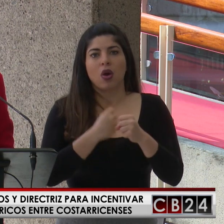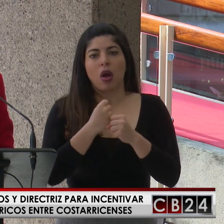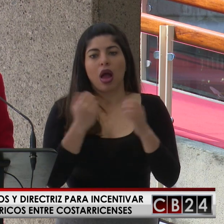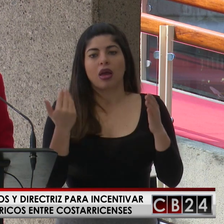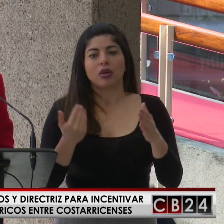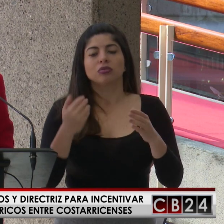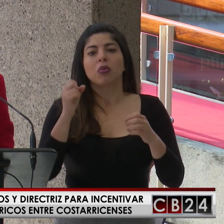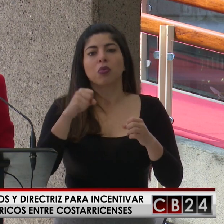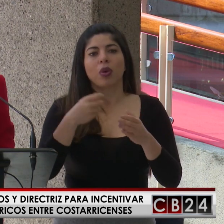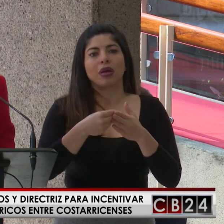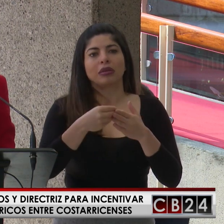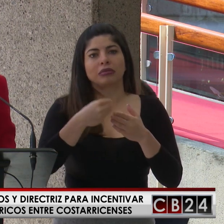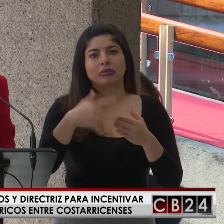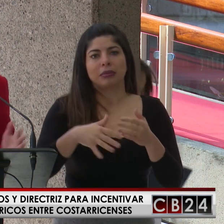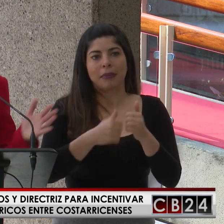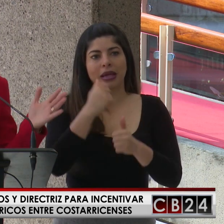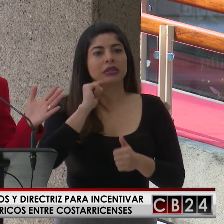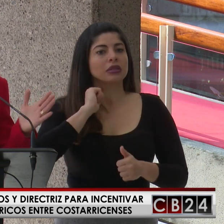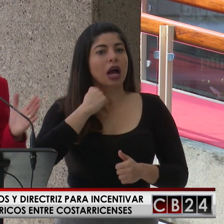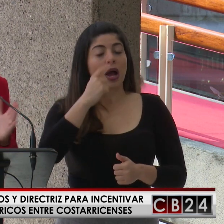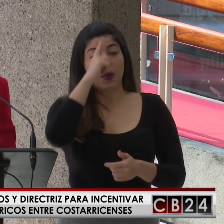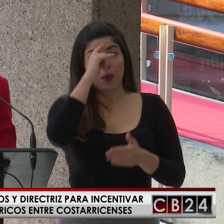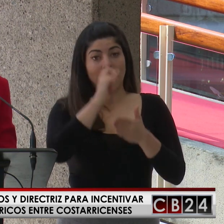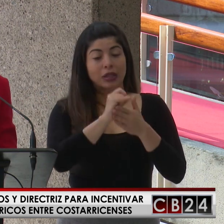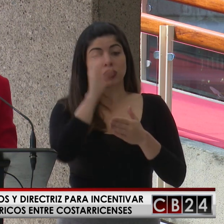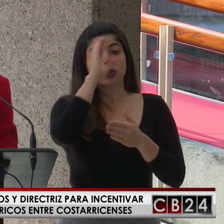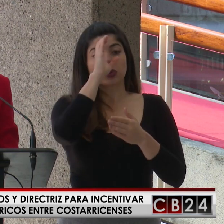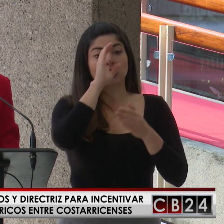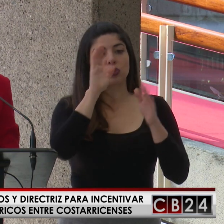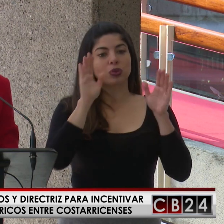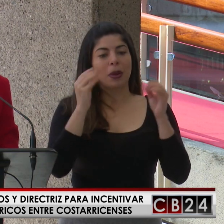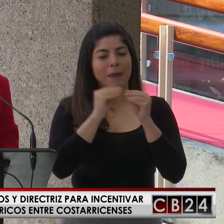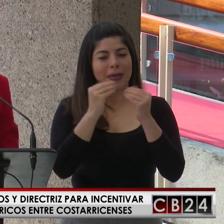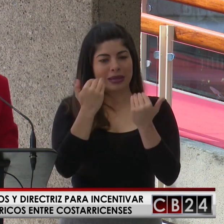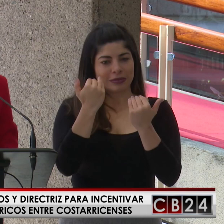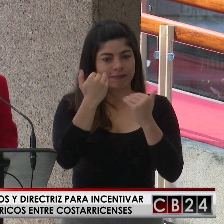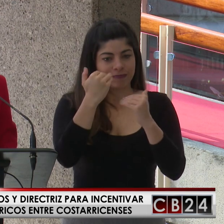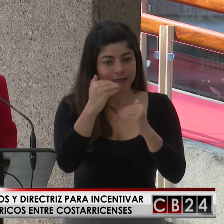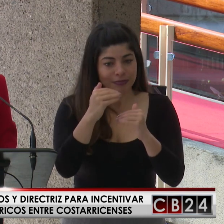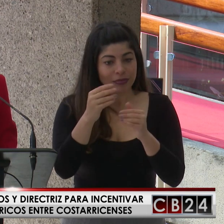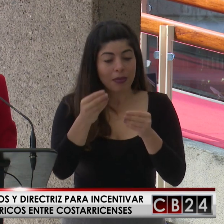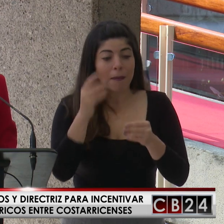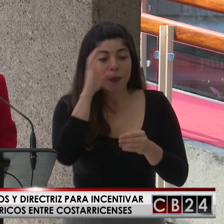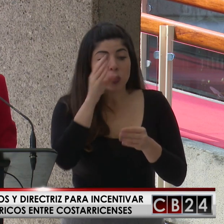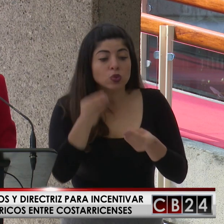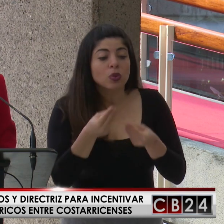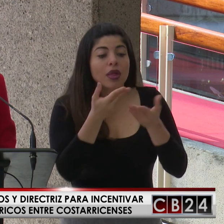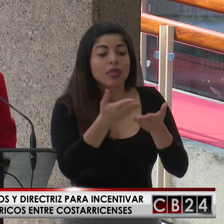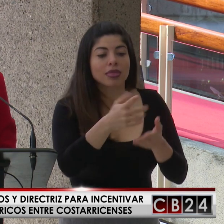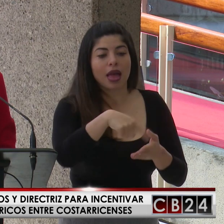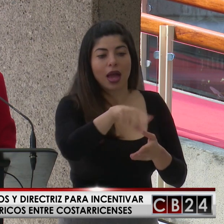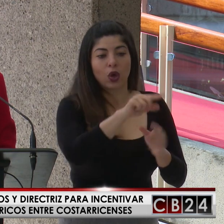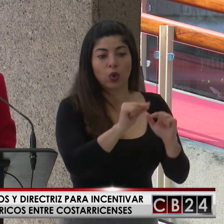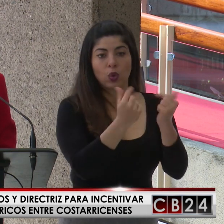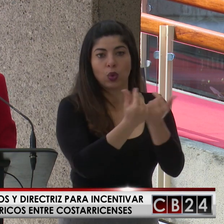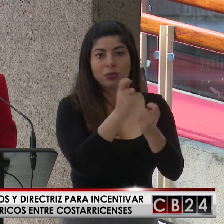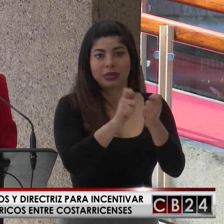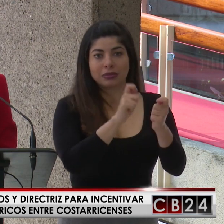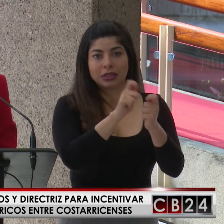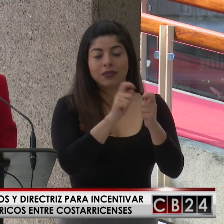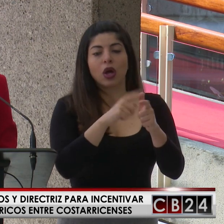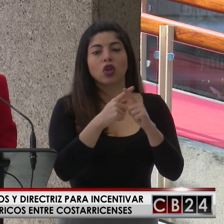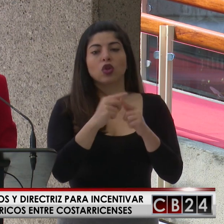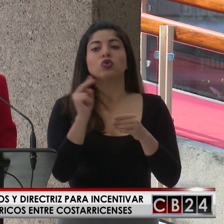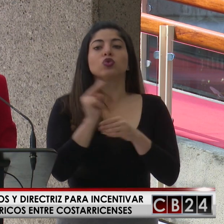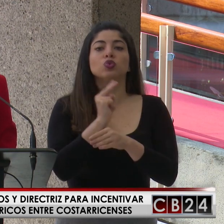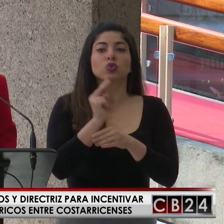que puedan tener un costo muchísimo mayor, pero justamente para acotarlo hacia el nicho que estamos buscando, estamos hablando